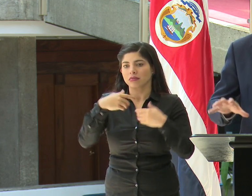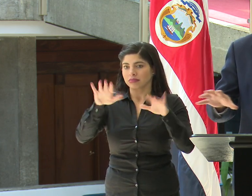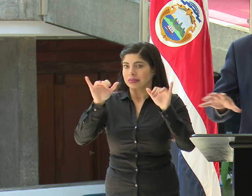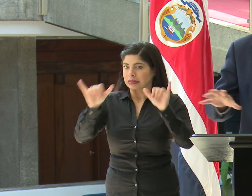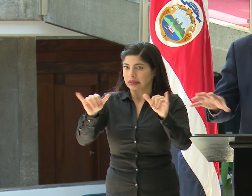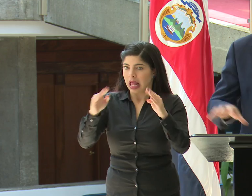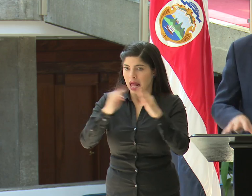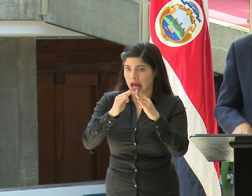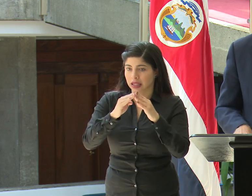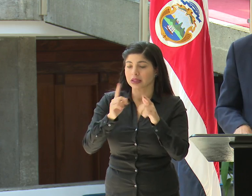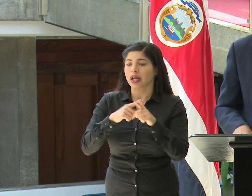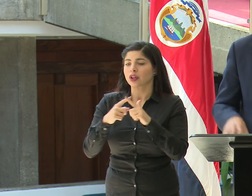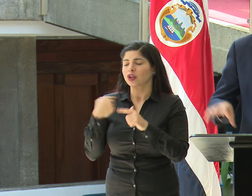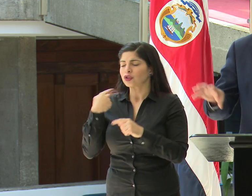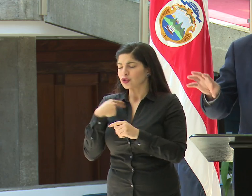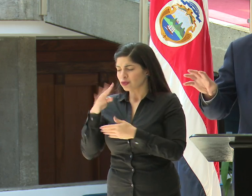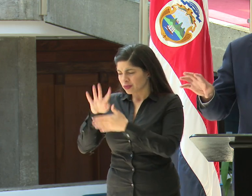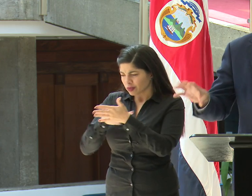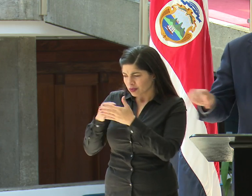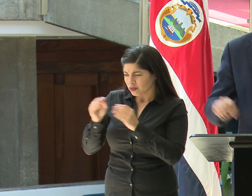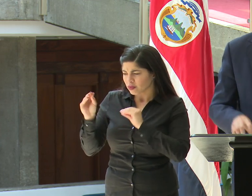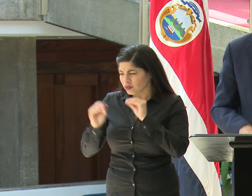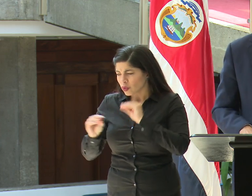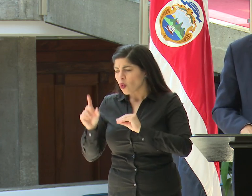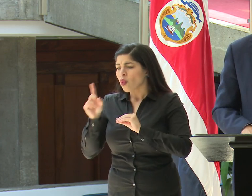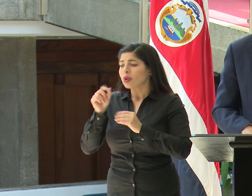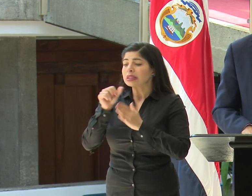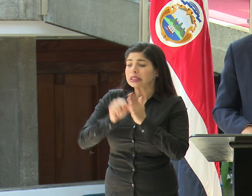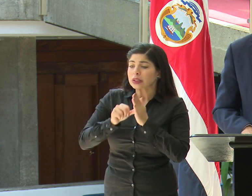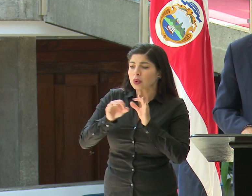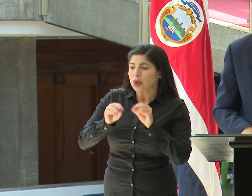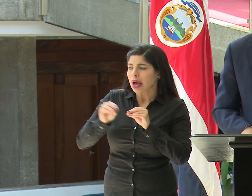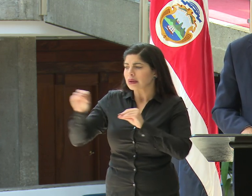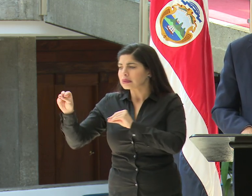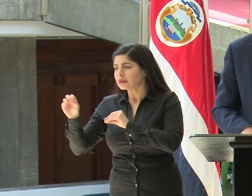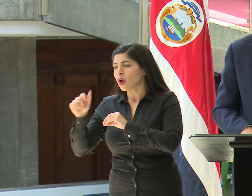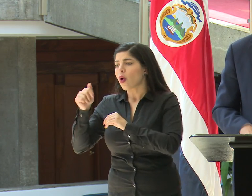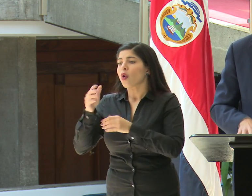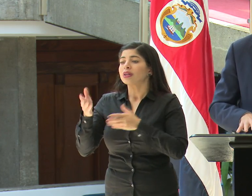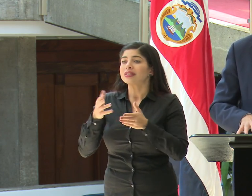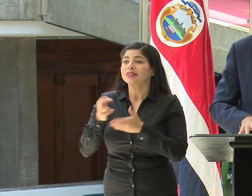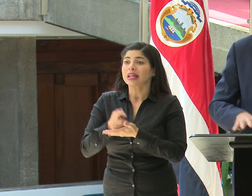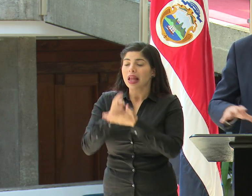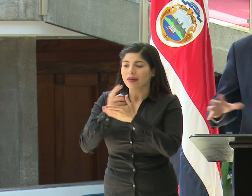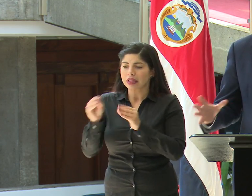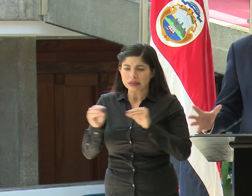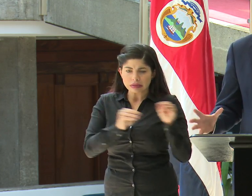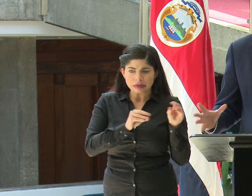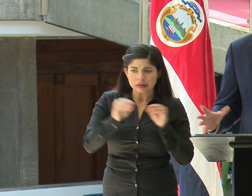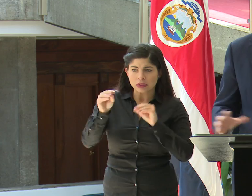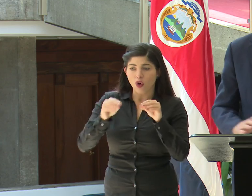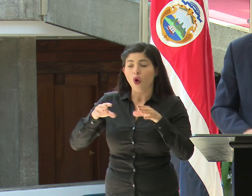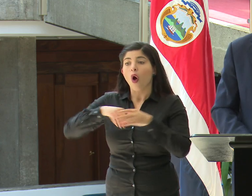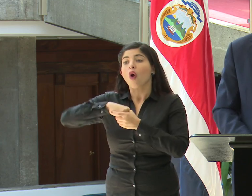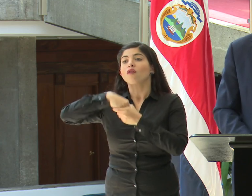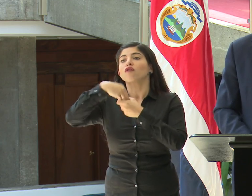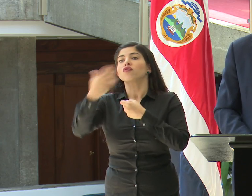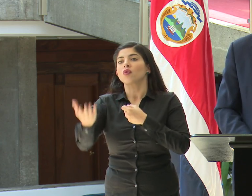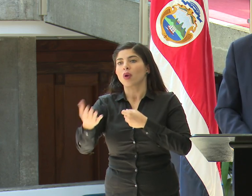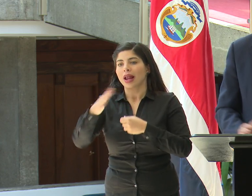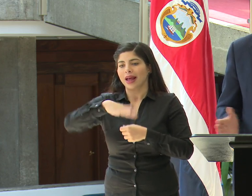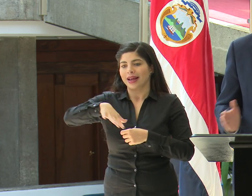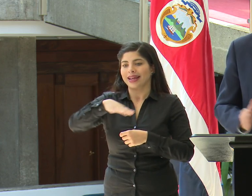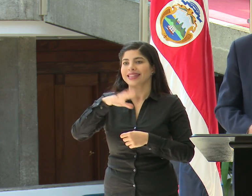hacer ciertas actividades de cirugías ambulatorias o servicios de rehabilitación que sea fuera del CENARE.